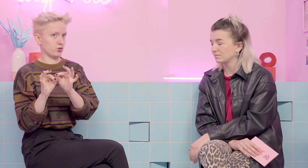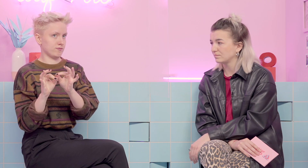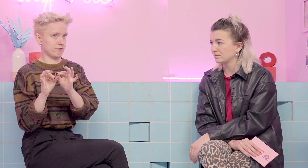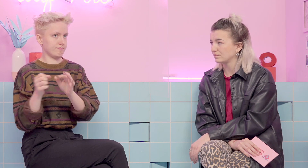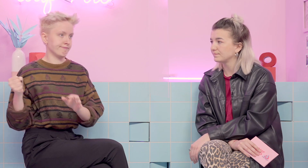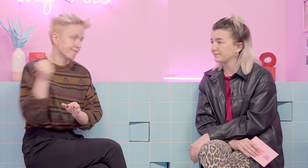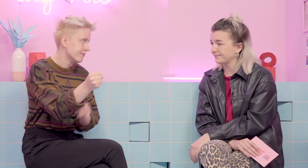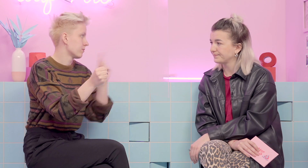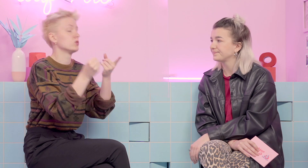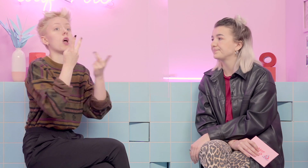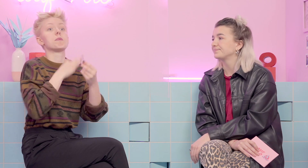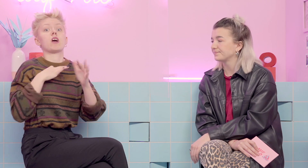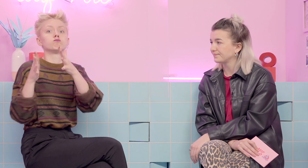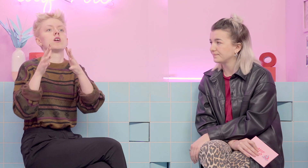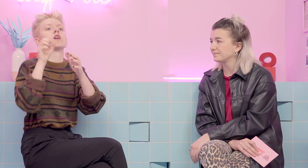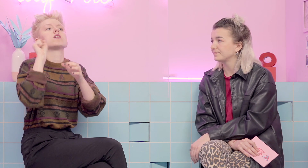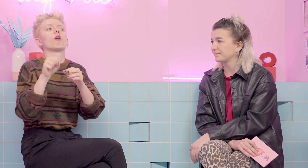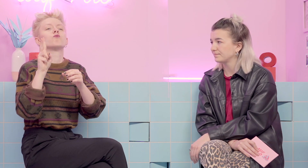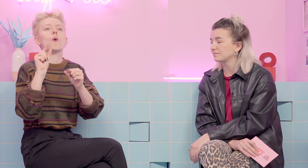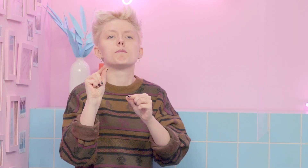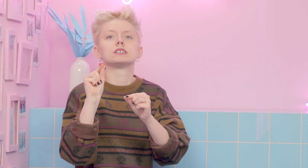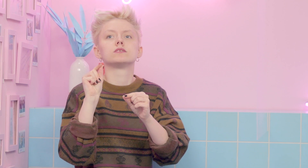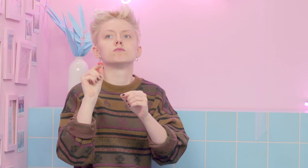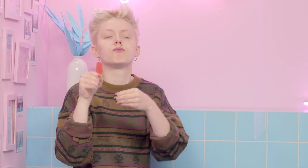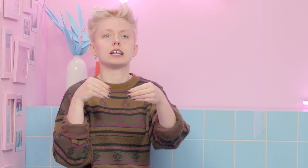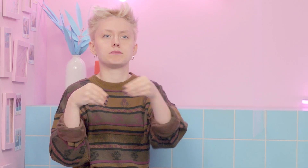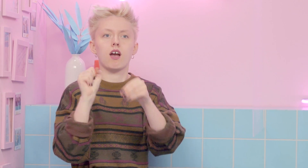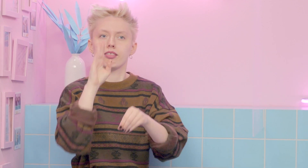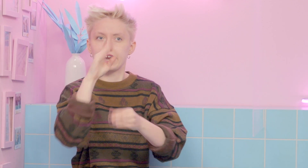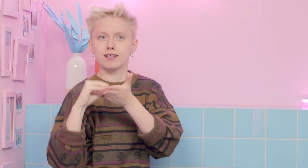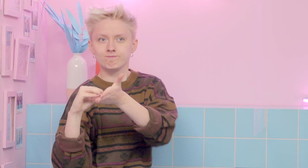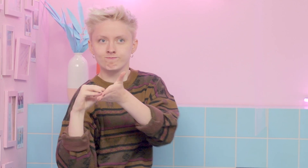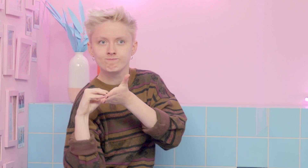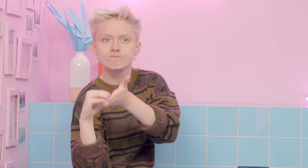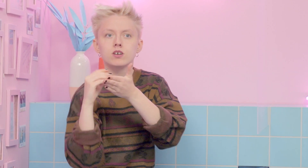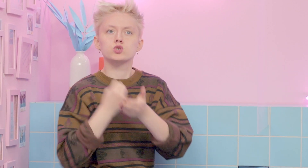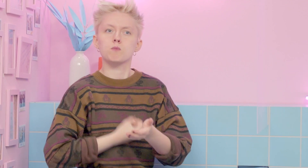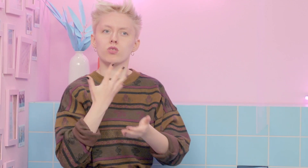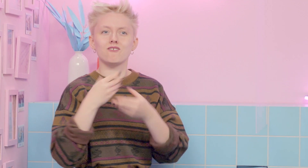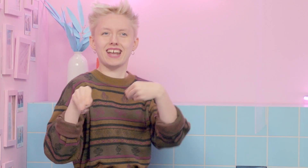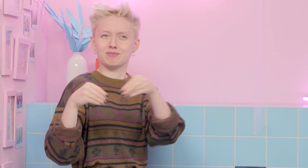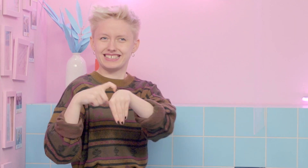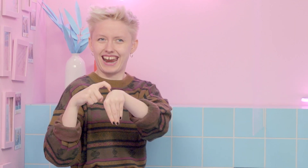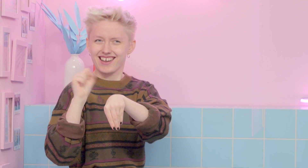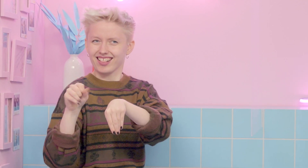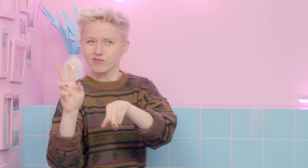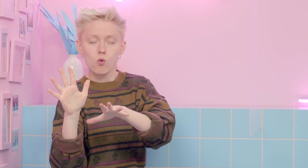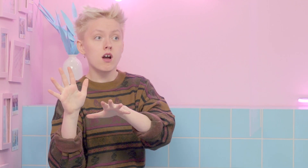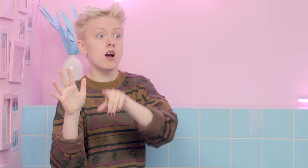muss ich DolmetscherInnen mitbringen. Das gehört irgendwie immer dazu. Wenn es Leute sind, die ein bisschen flexibel sind, wenn es die Zeit gibt, dann kann man auch mal durch Schreiben